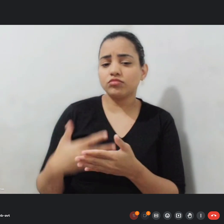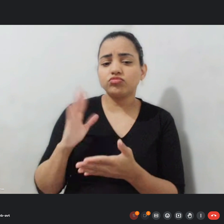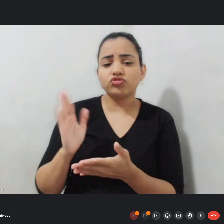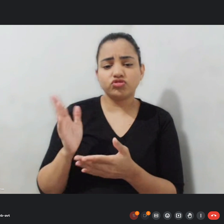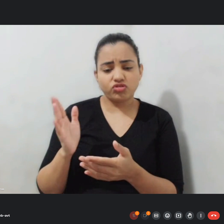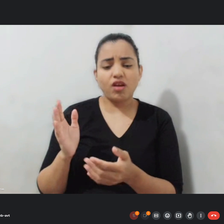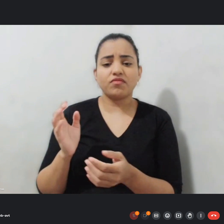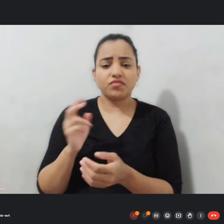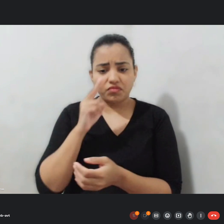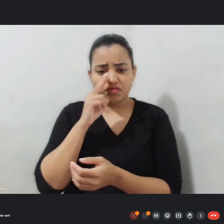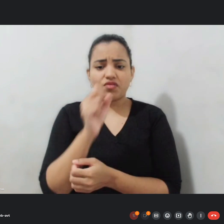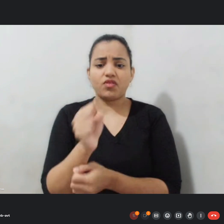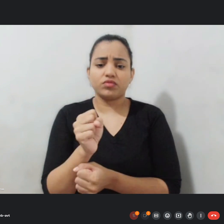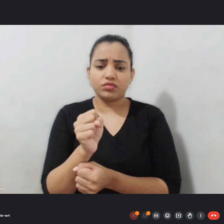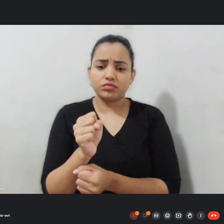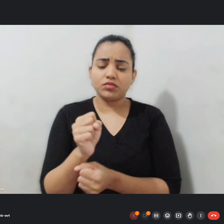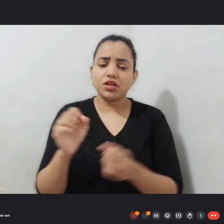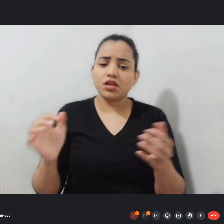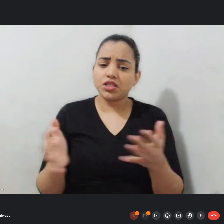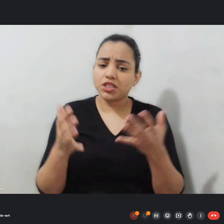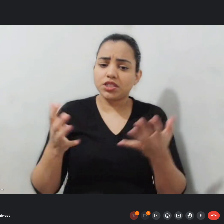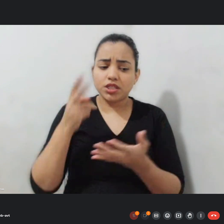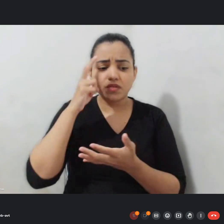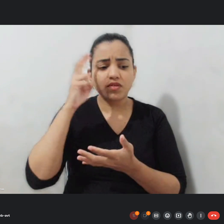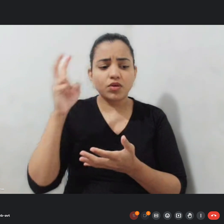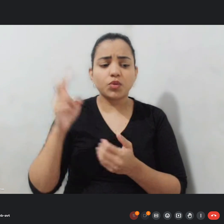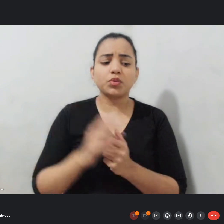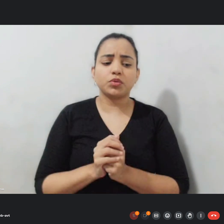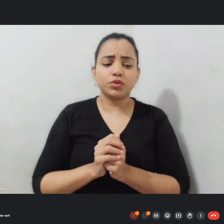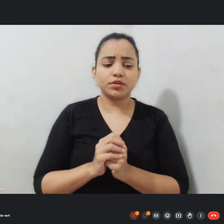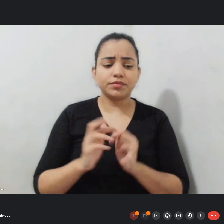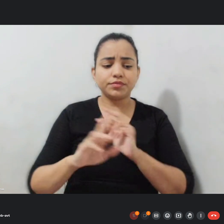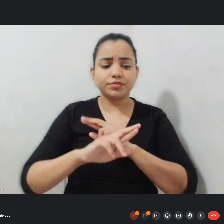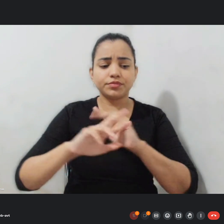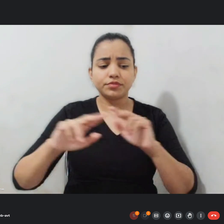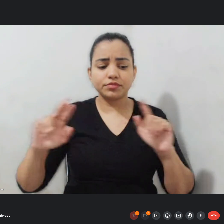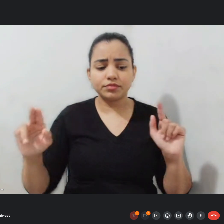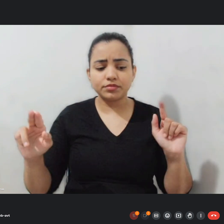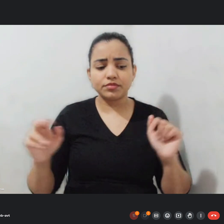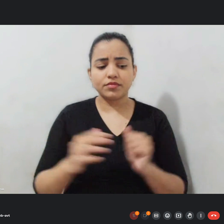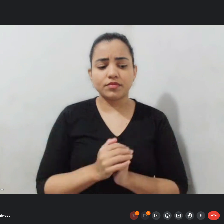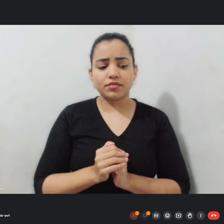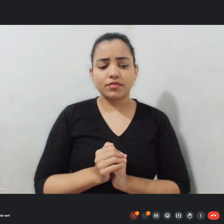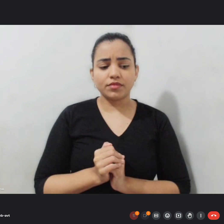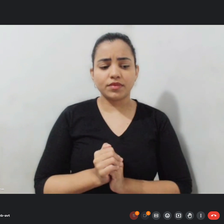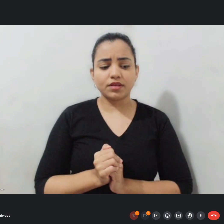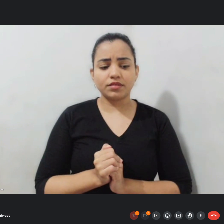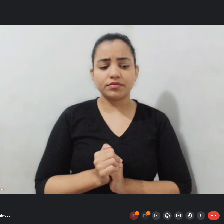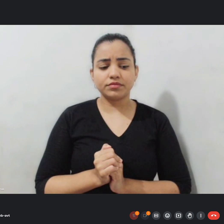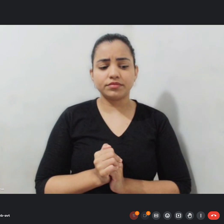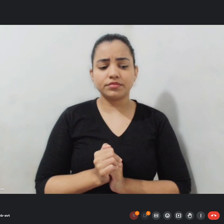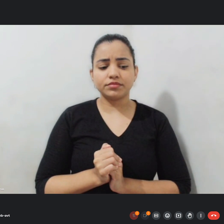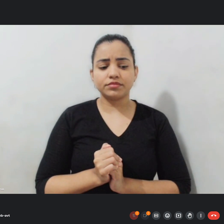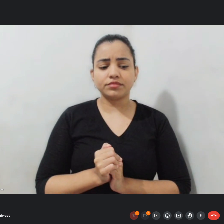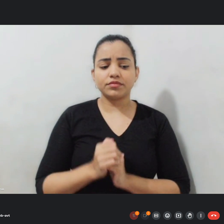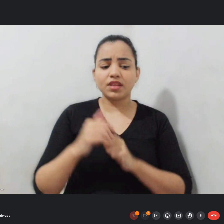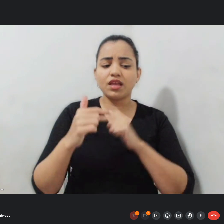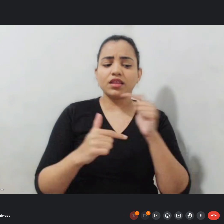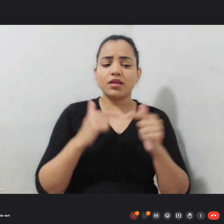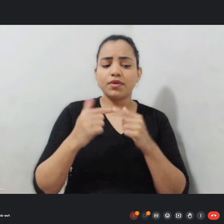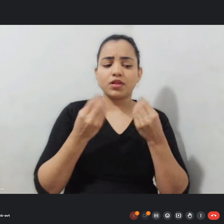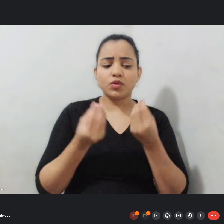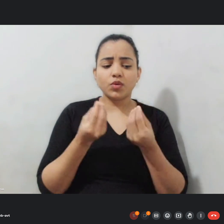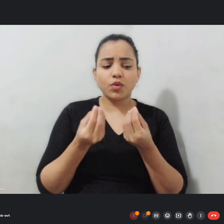incentivo à cultura da diversidade sexual sempre trabalhando a questão do fortalecimento da